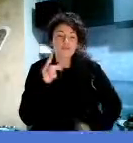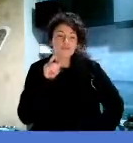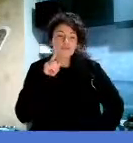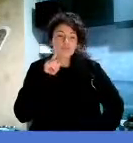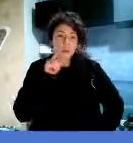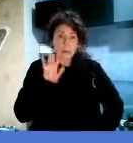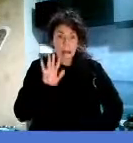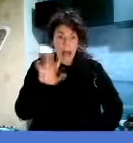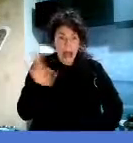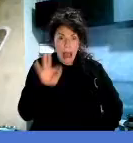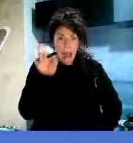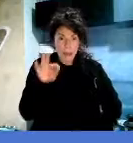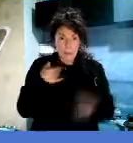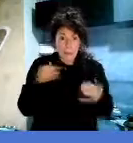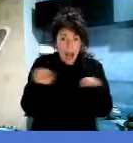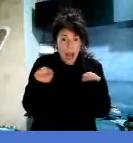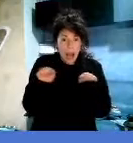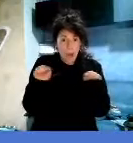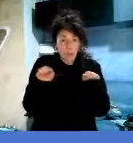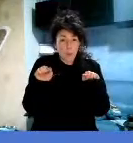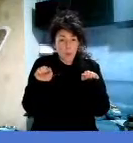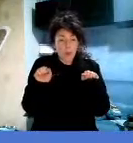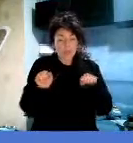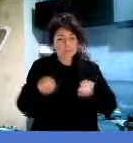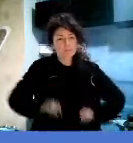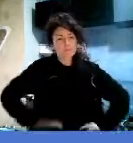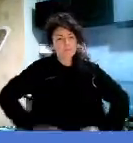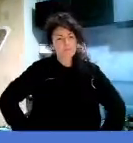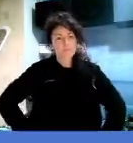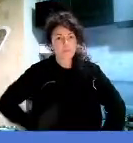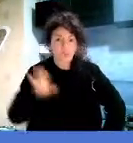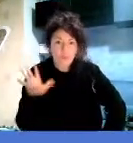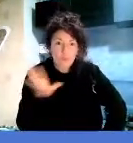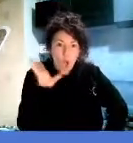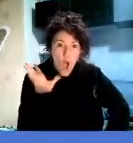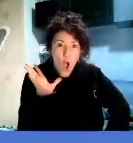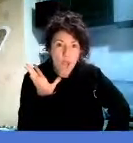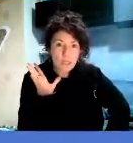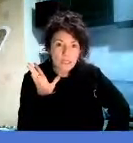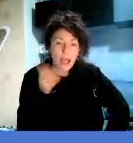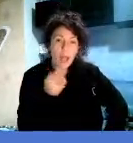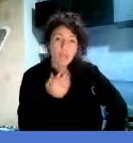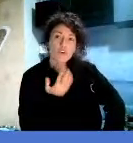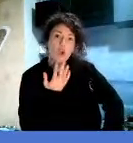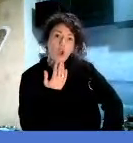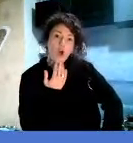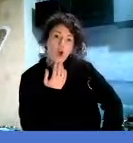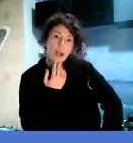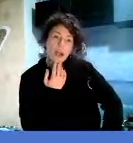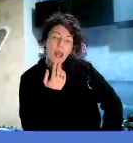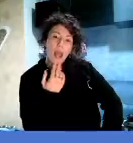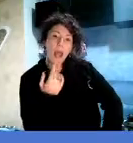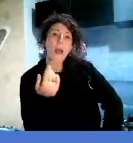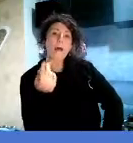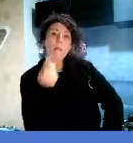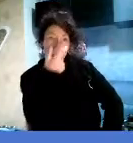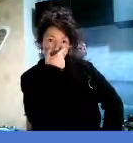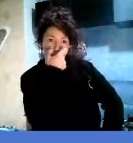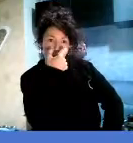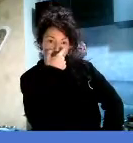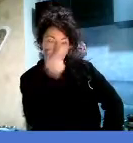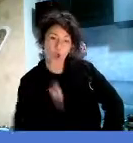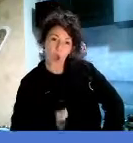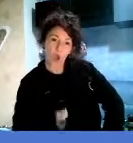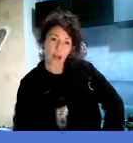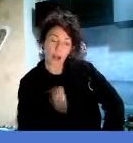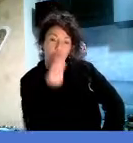Forse potrei colorarlo di marrone. I baci sono dolci come il cioccolato e magici